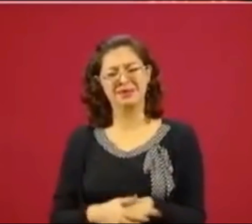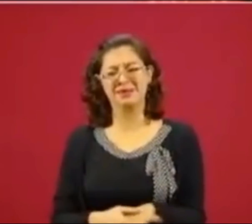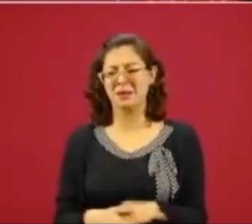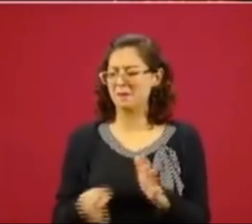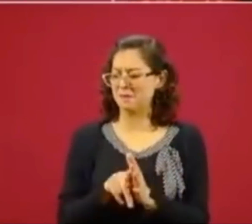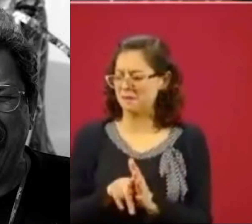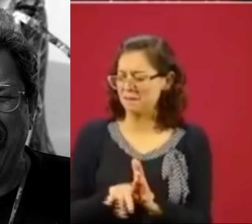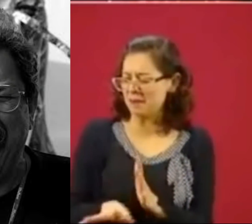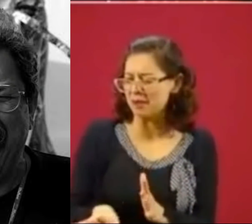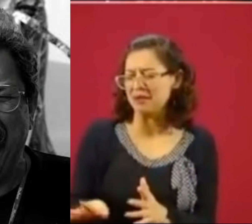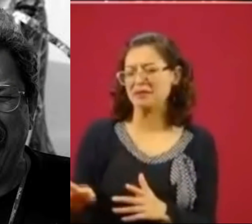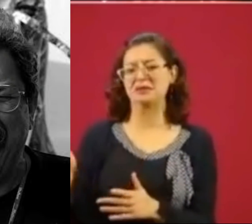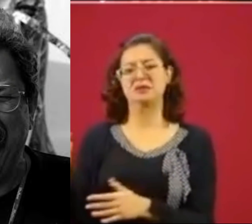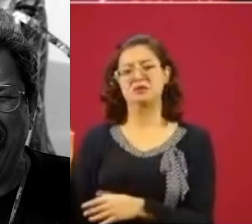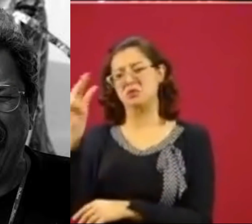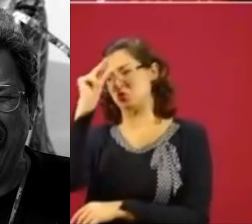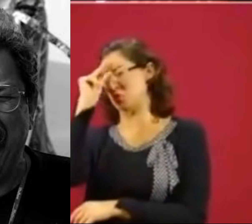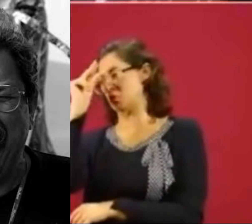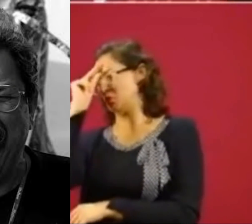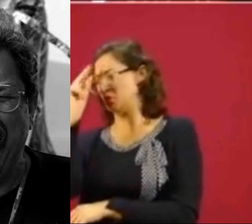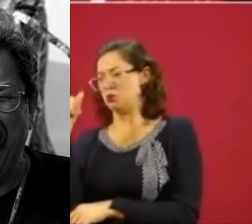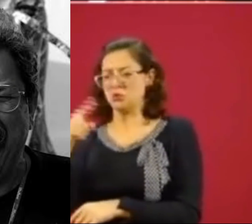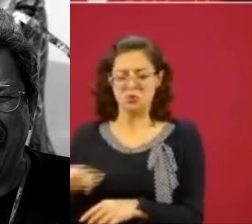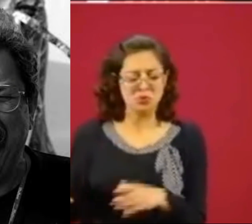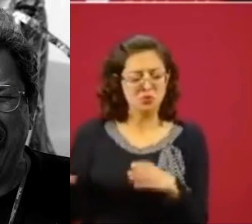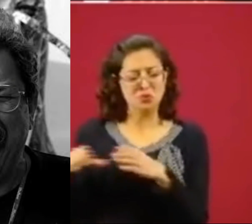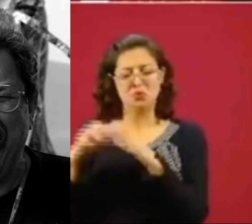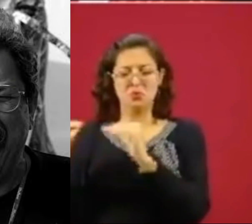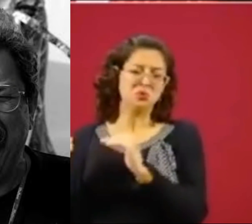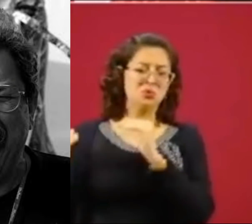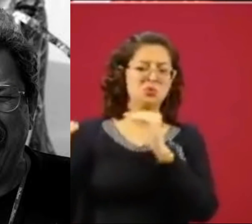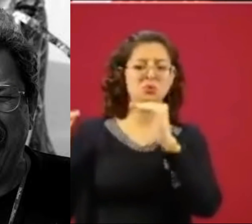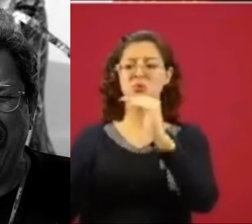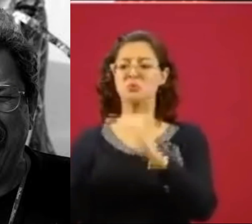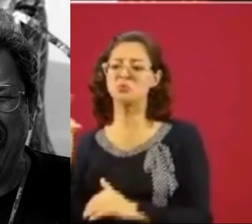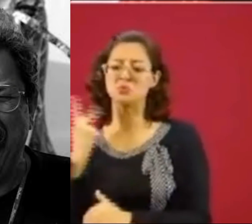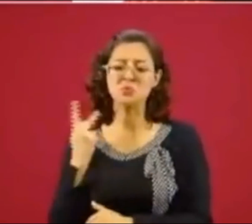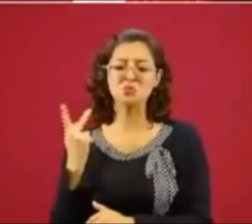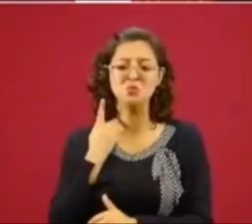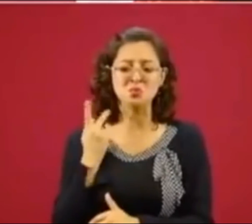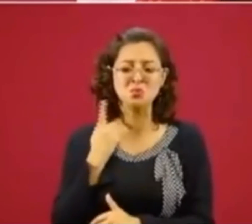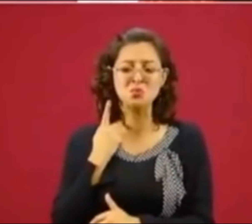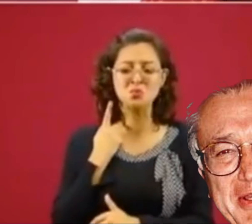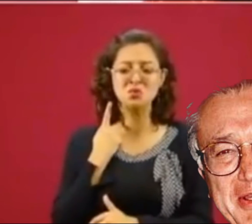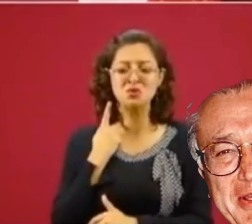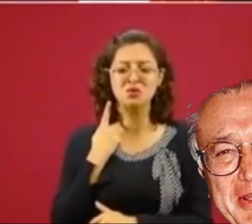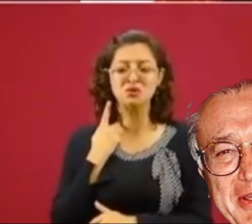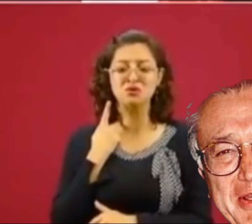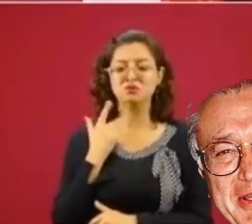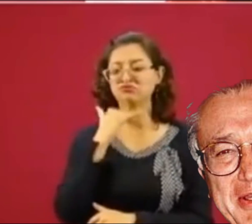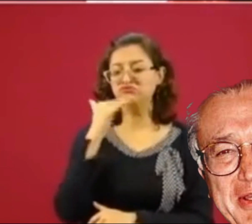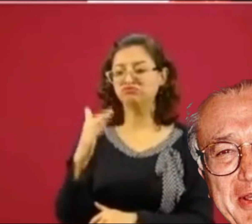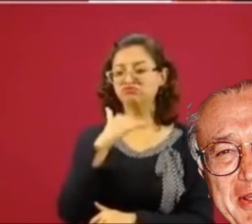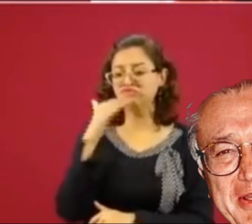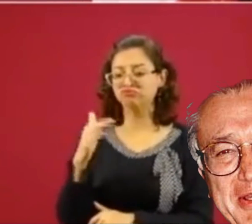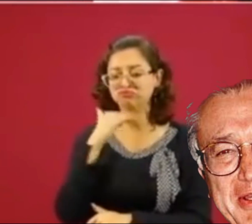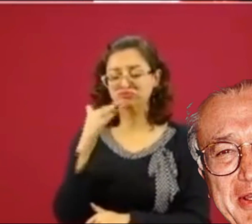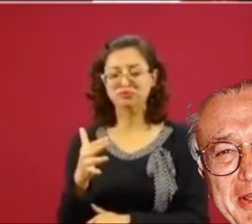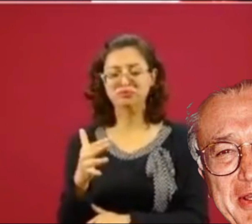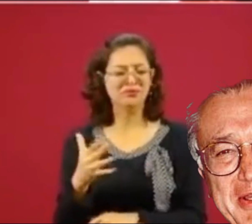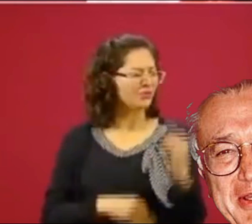periodistas intelectuales orgánicos políticos corruptos